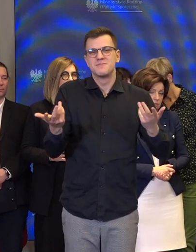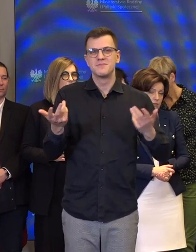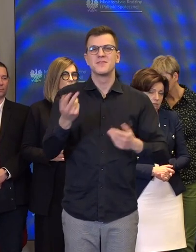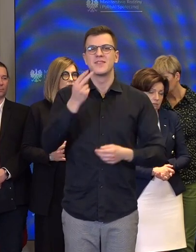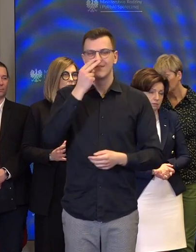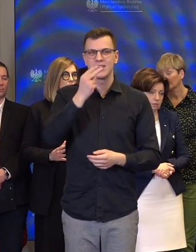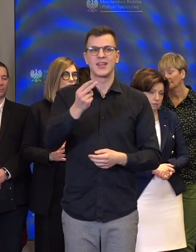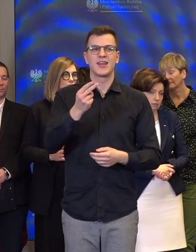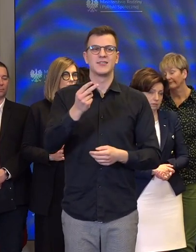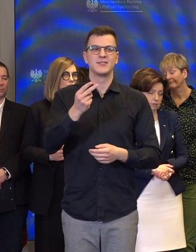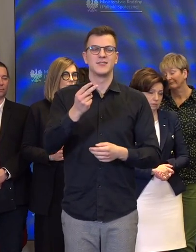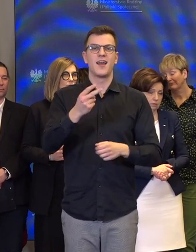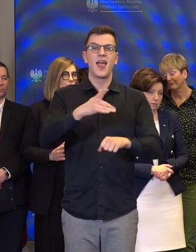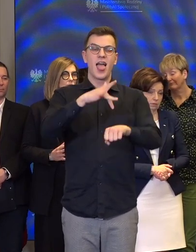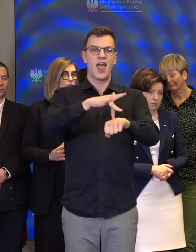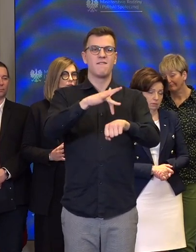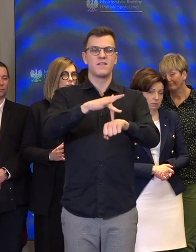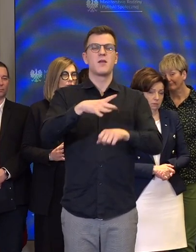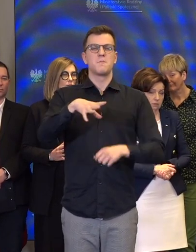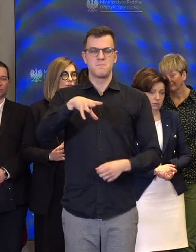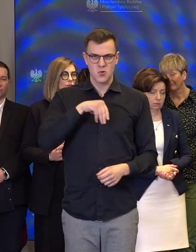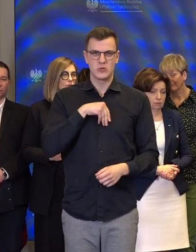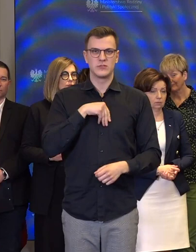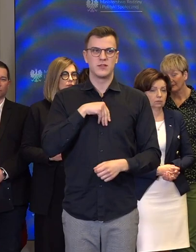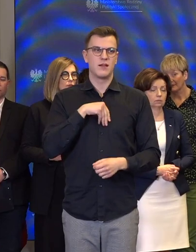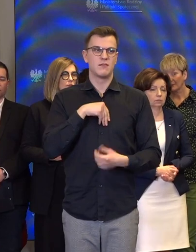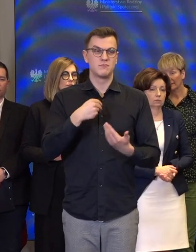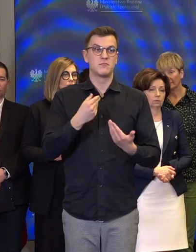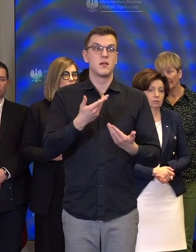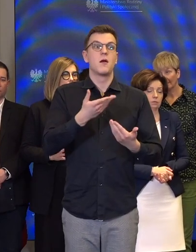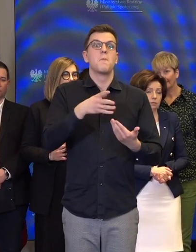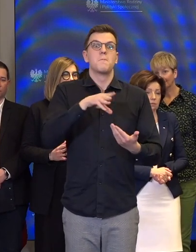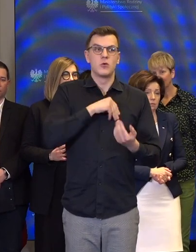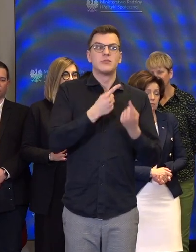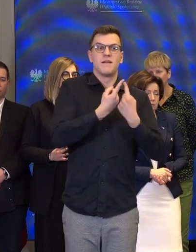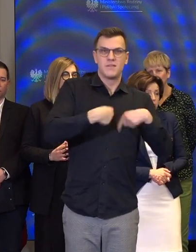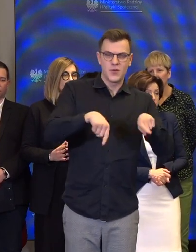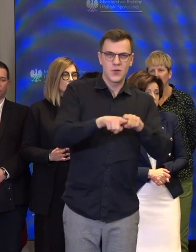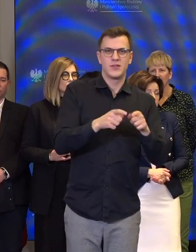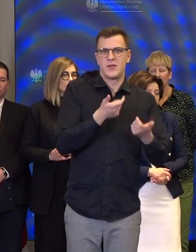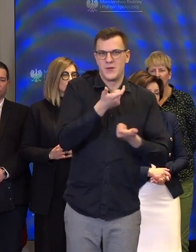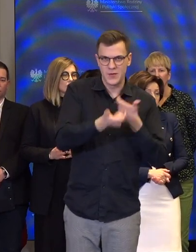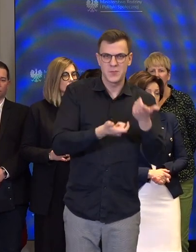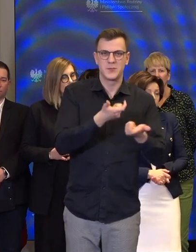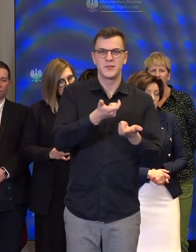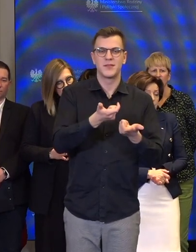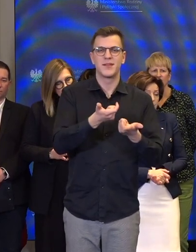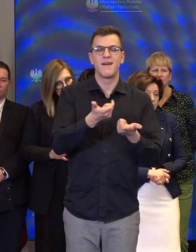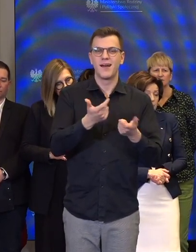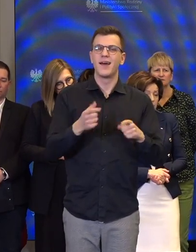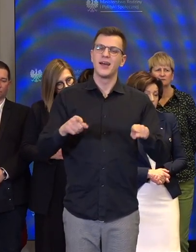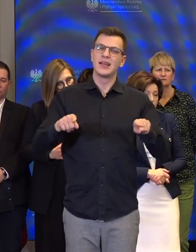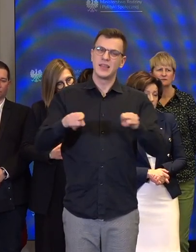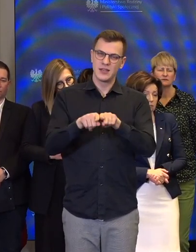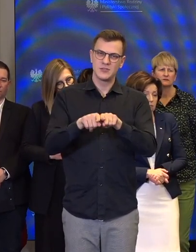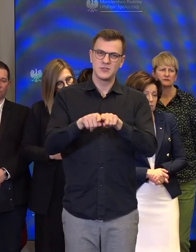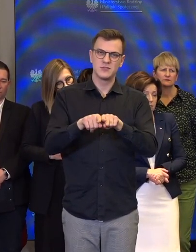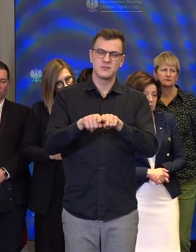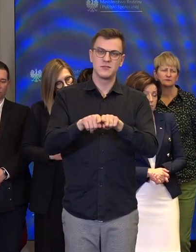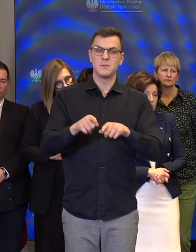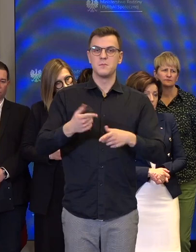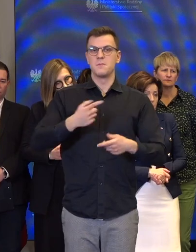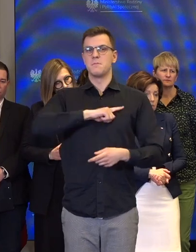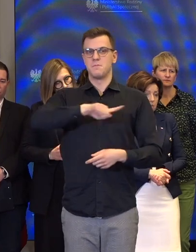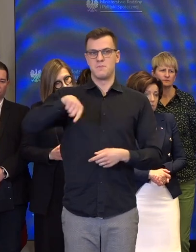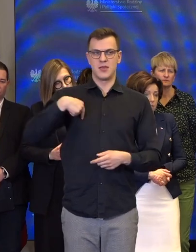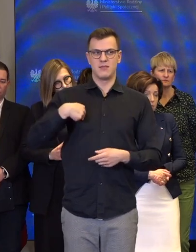efekty, które są dla nas możliwe do zrealizowania, ale też dla